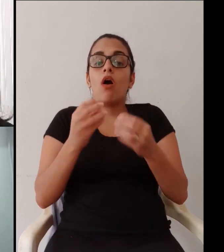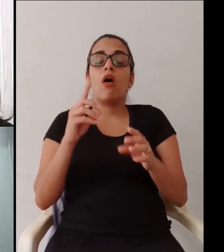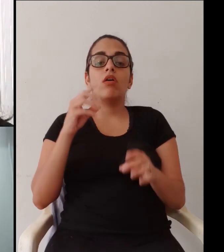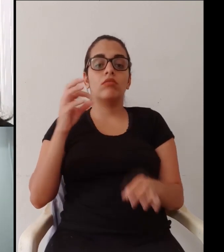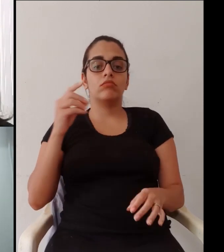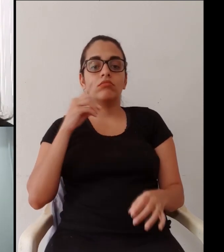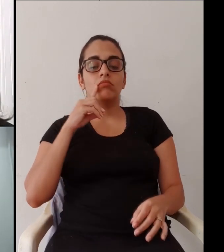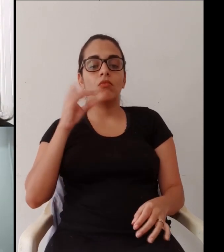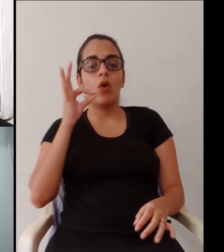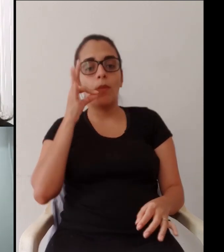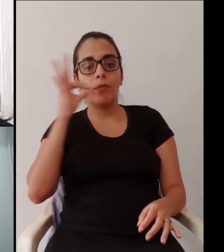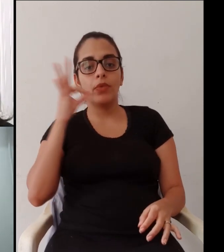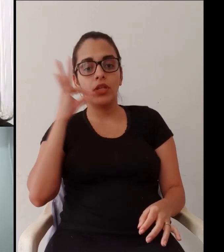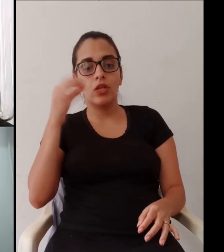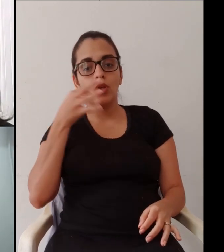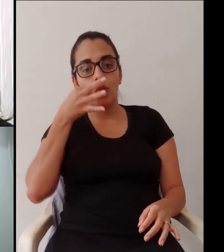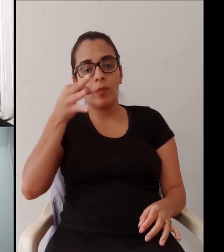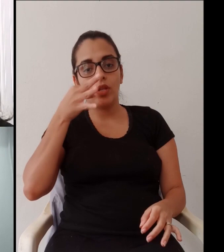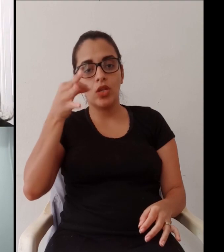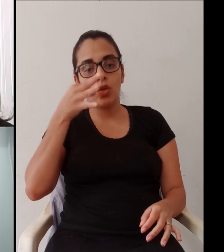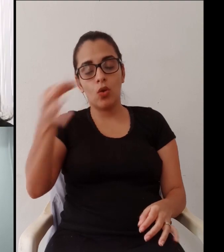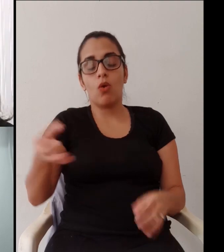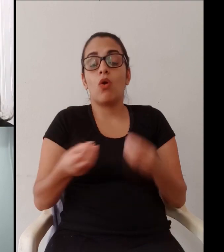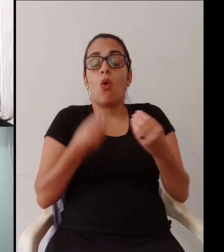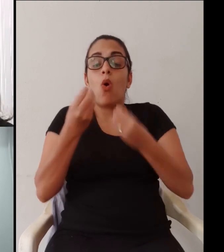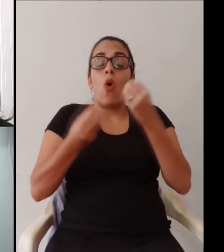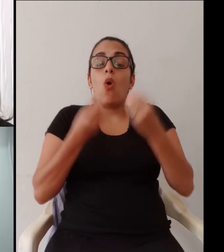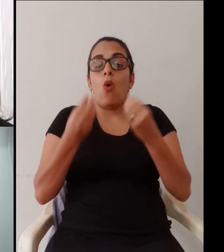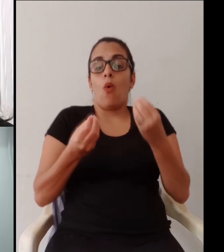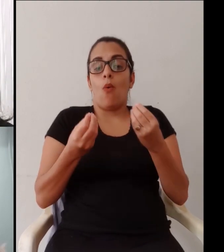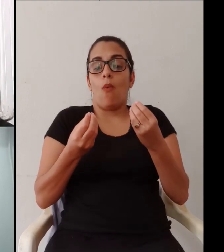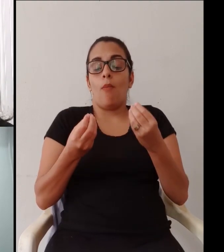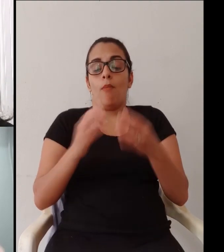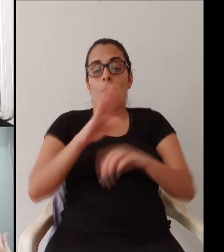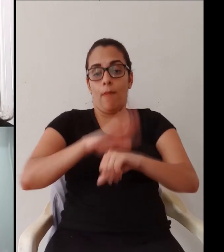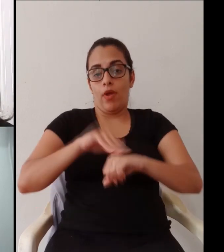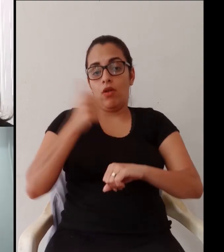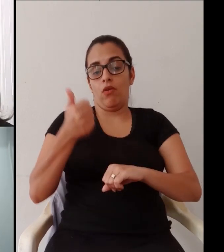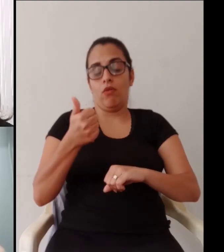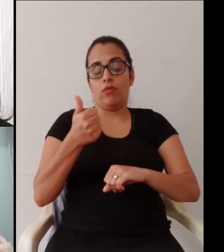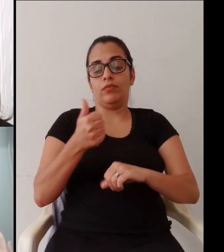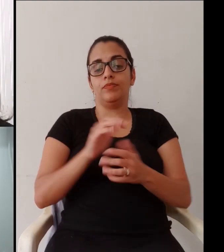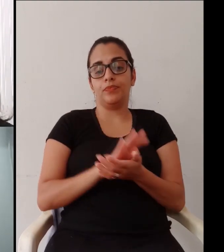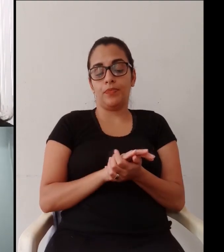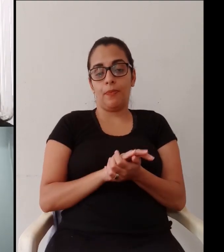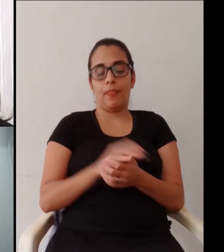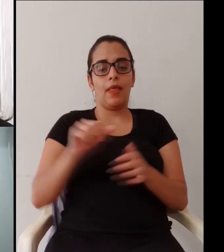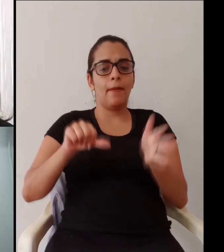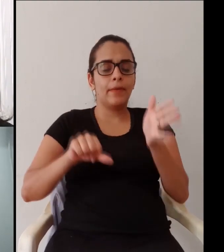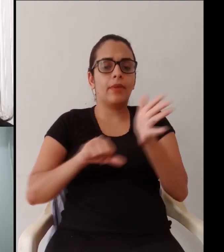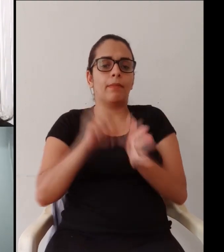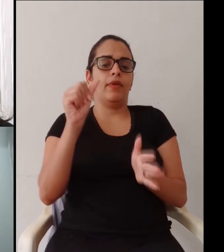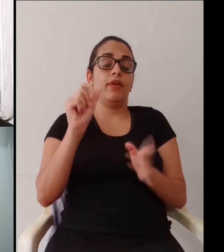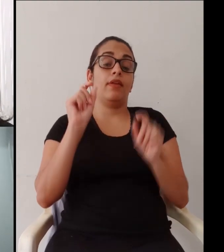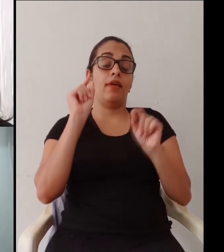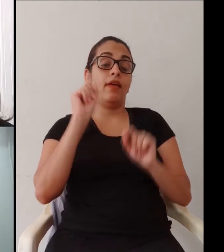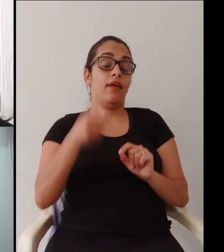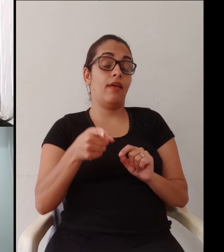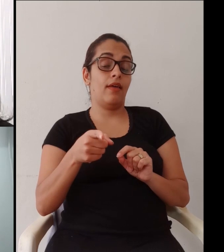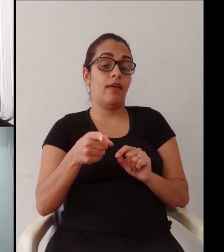ou a modalidade ou tecnologias educacionais quais seriam dicas orientações que a gente daria para que isso